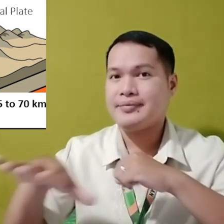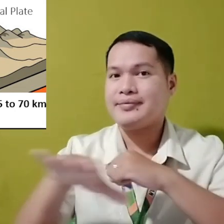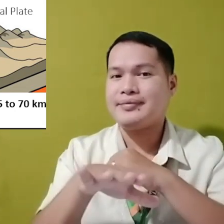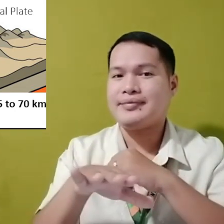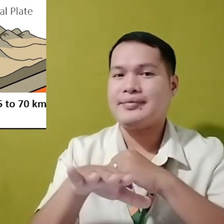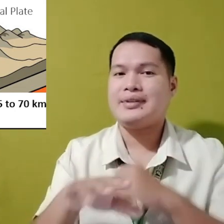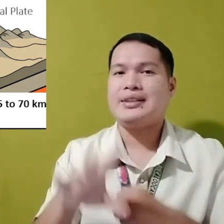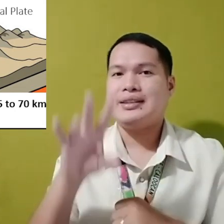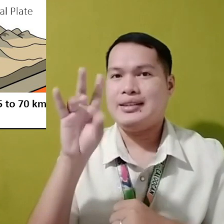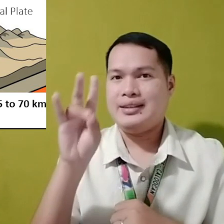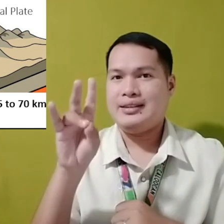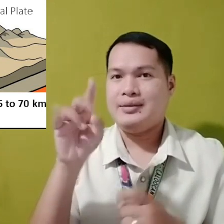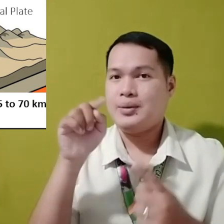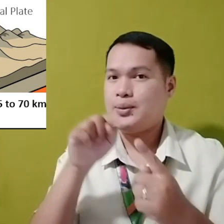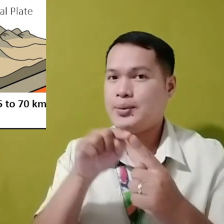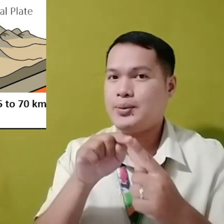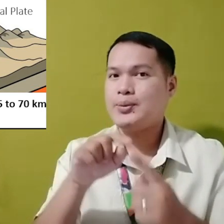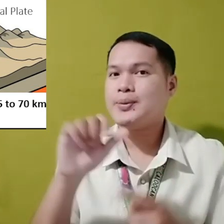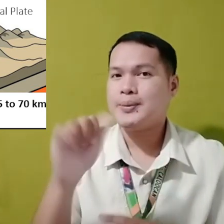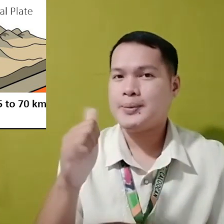Ay 7 to 10 kilometers